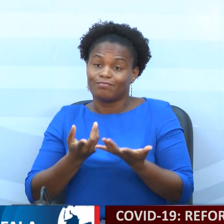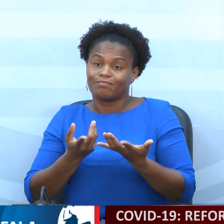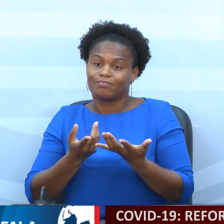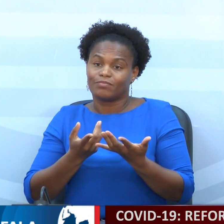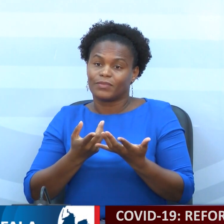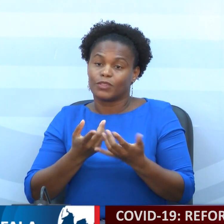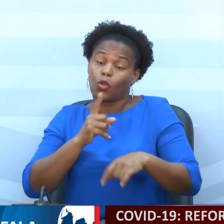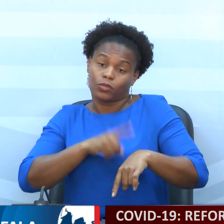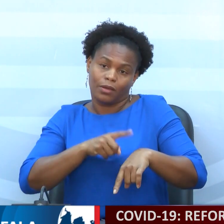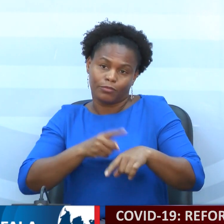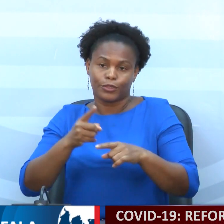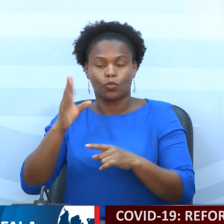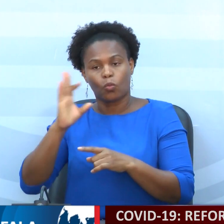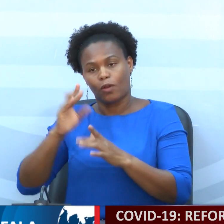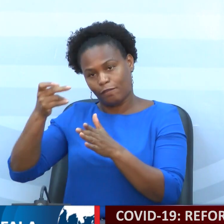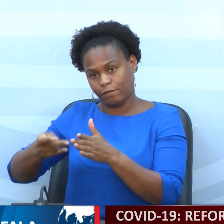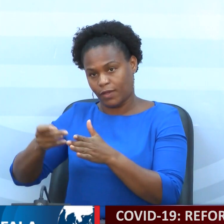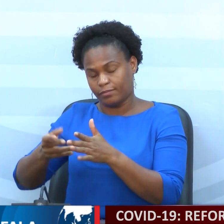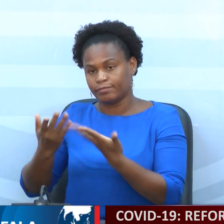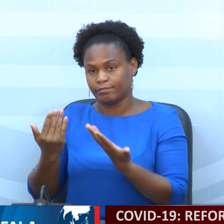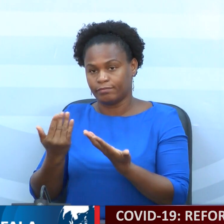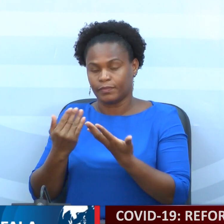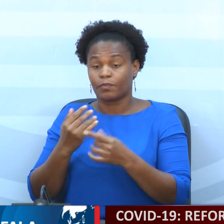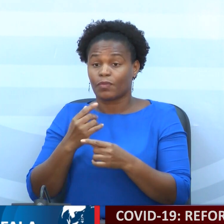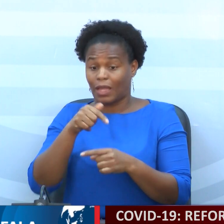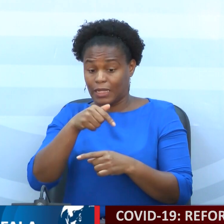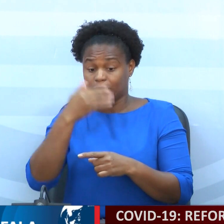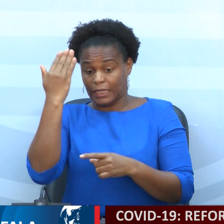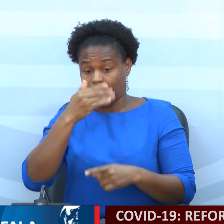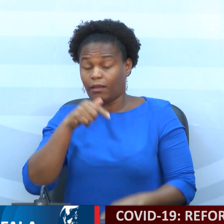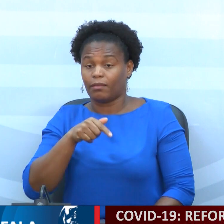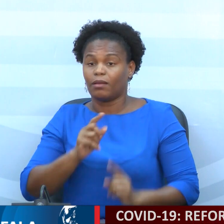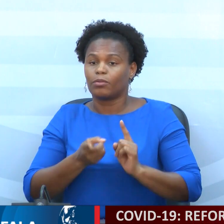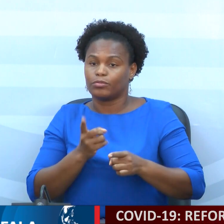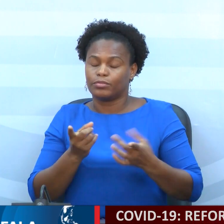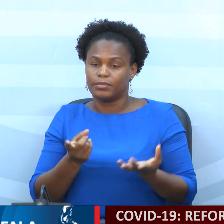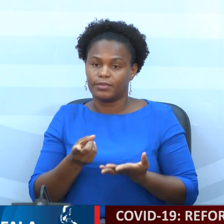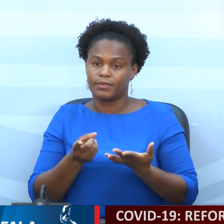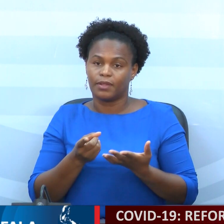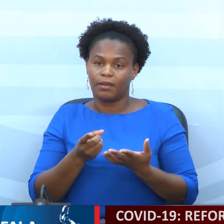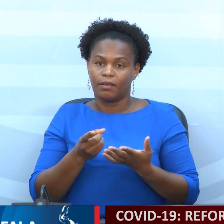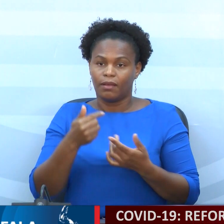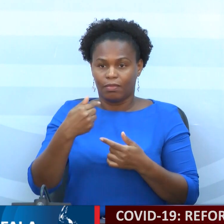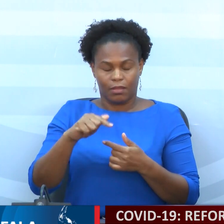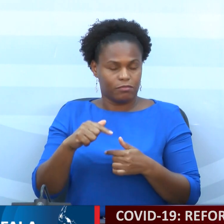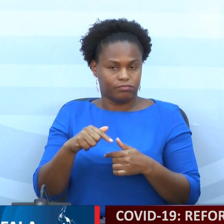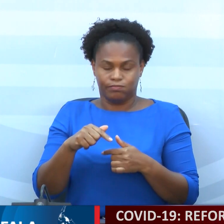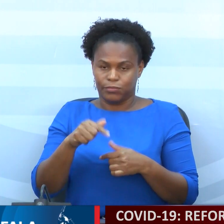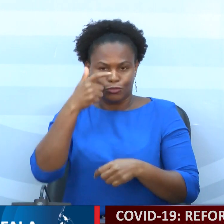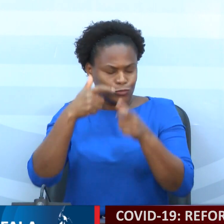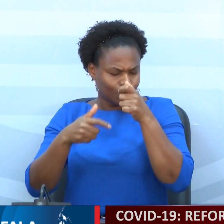segundo período de quarentena. E é nesse dia que houve essa recusa